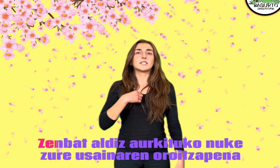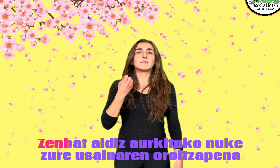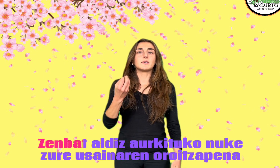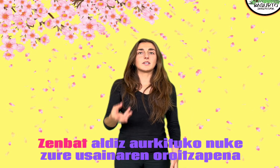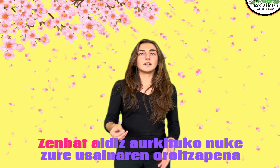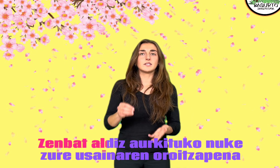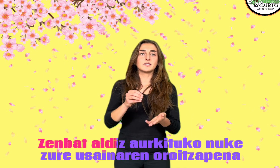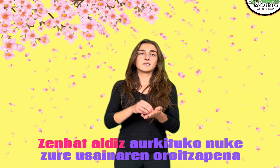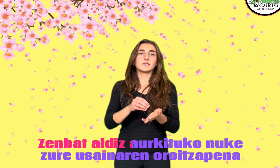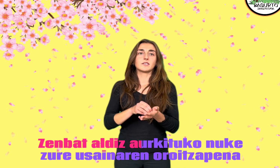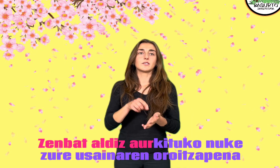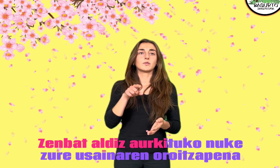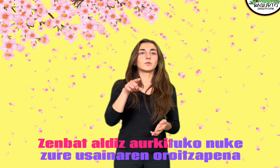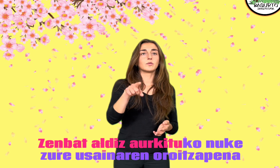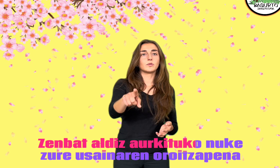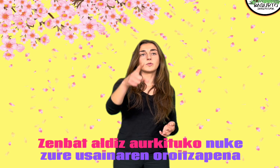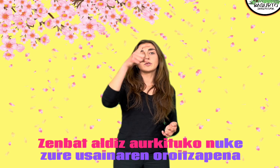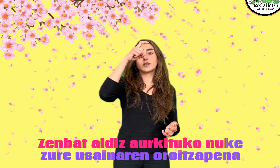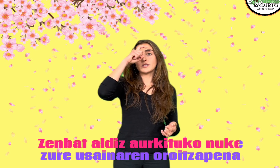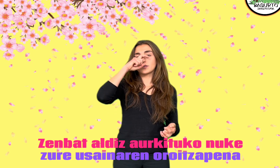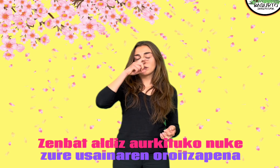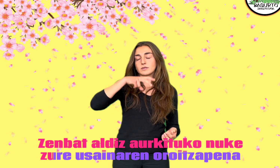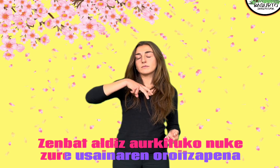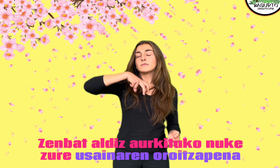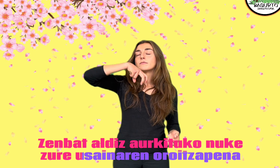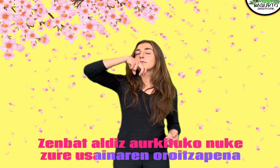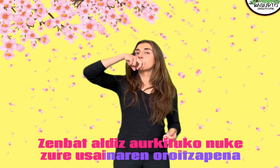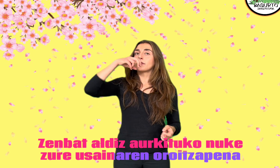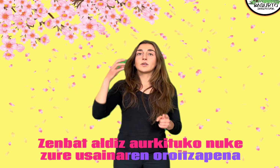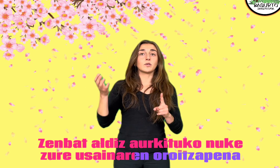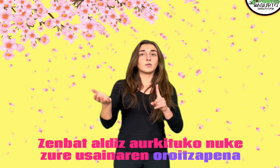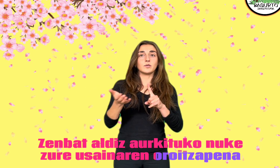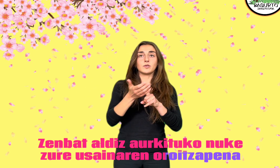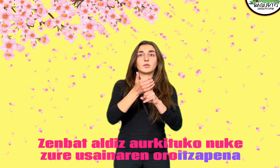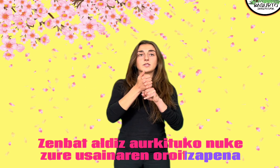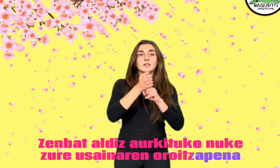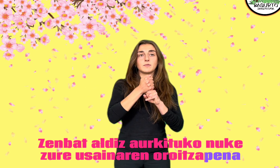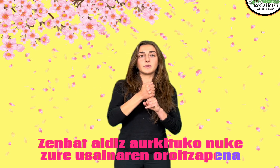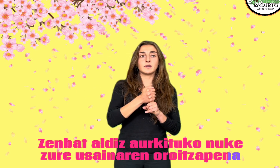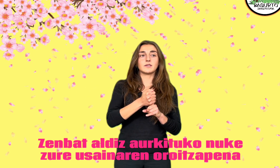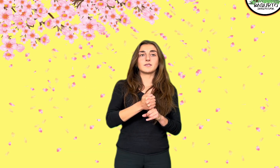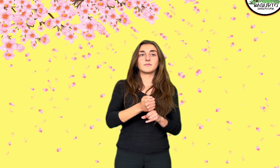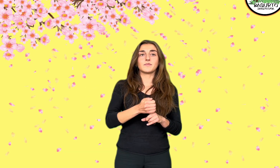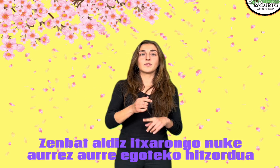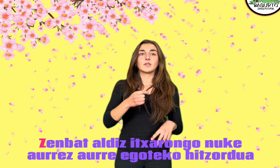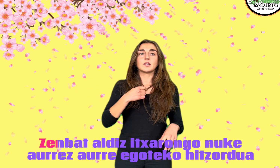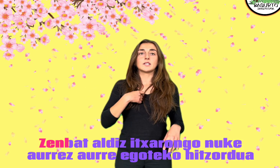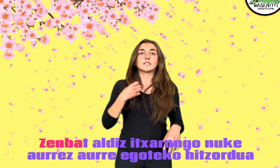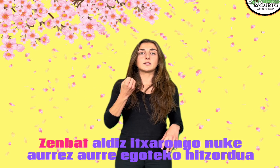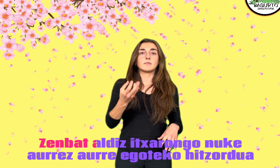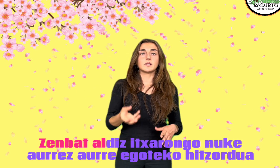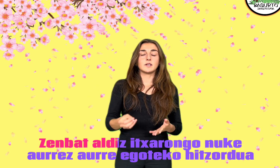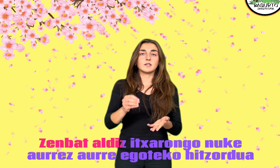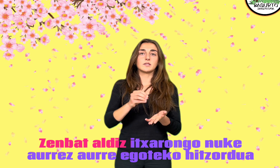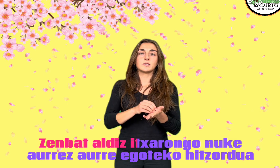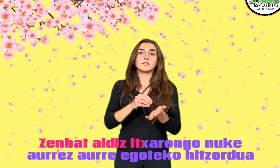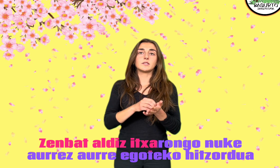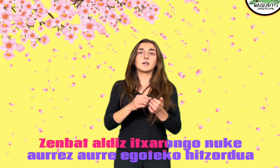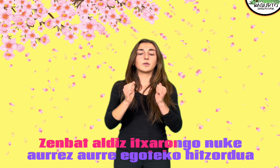bataldiz aurkituko nuke zure usainaren oroitzapena Zer bataldiz itxarongo